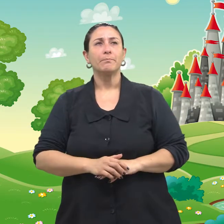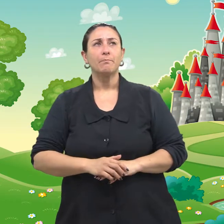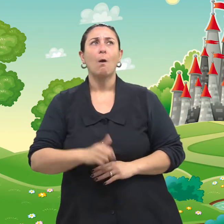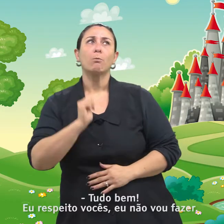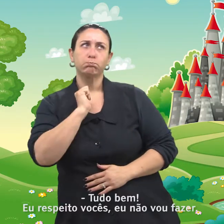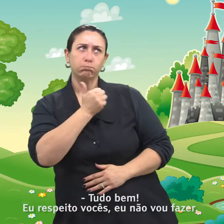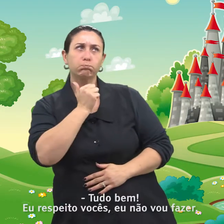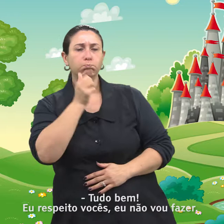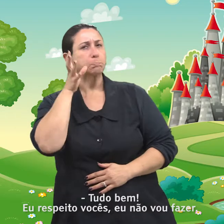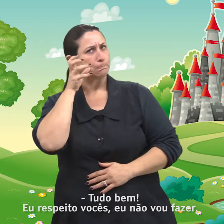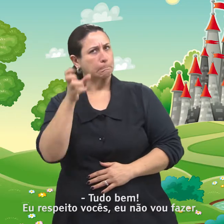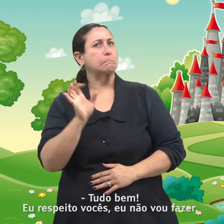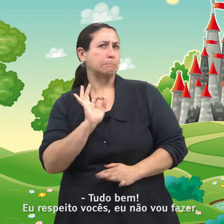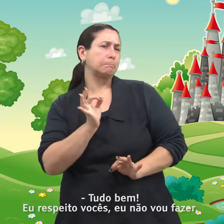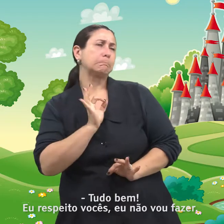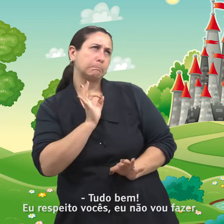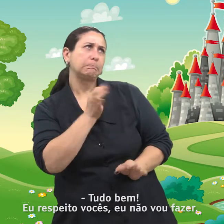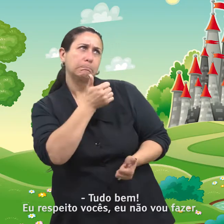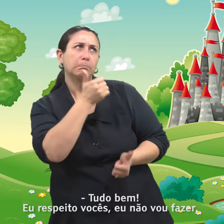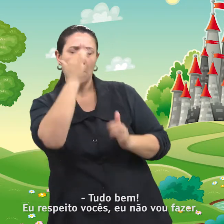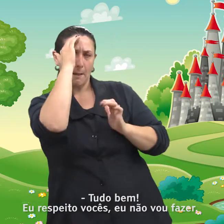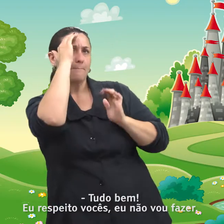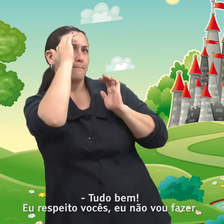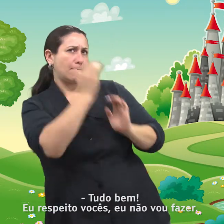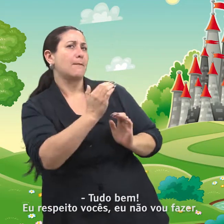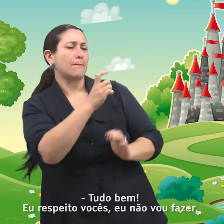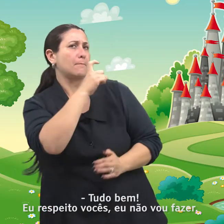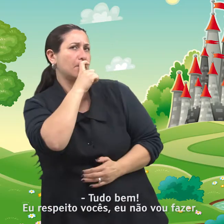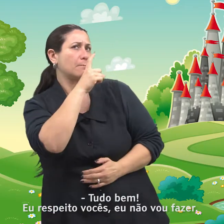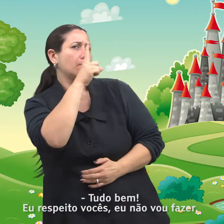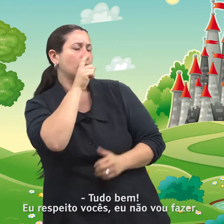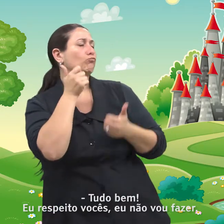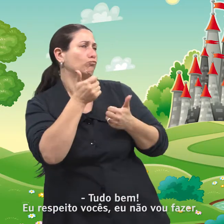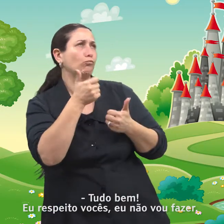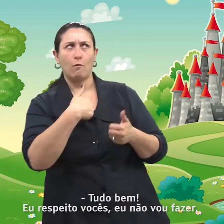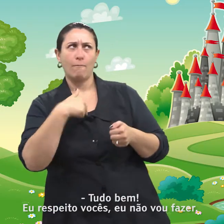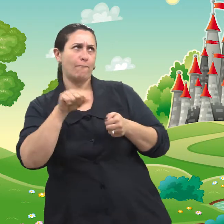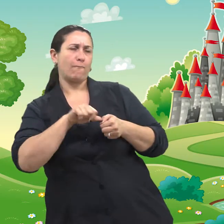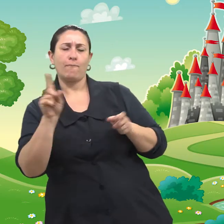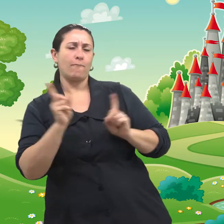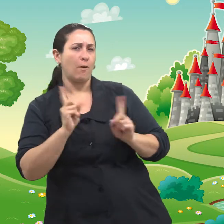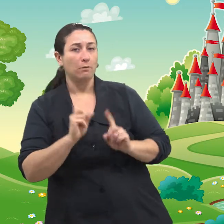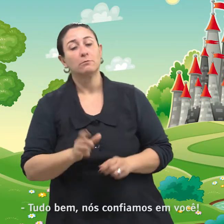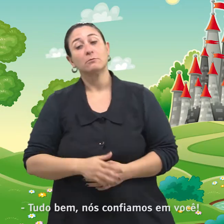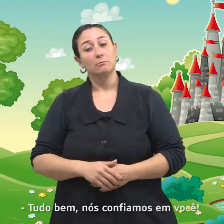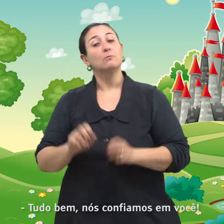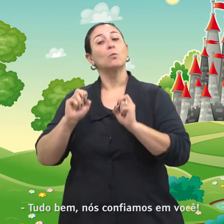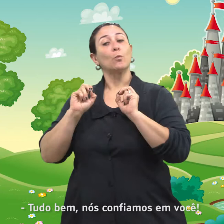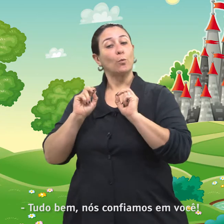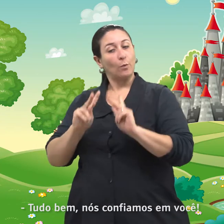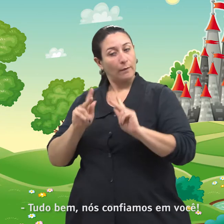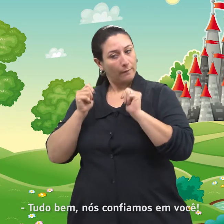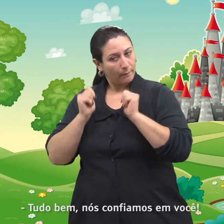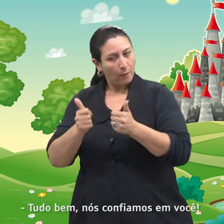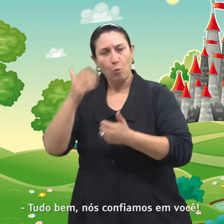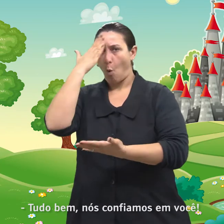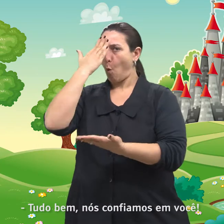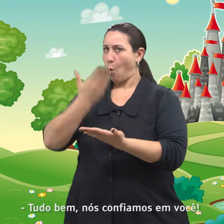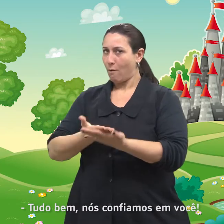Tudo bem, eu respeito vocês. Eu não vou fazer. Tudo bem, nós